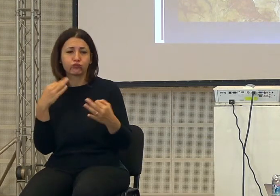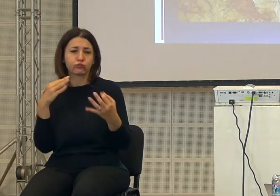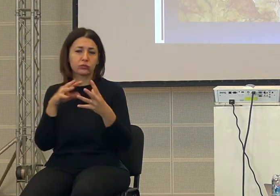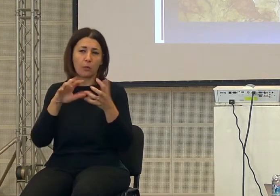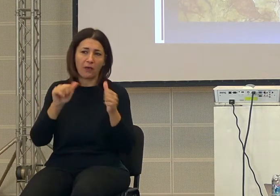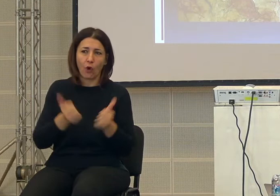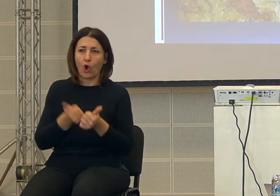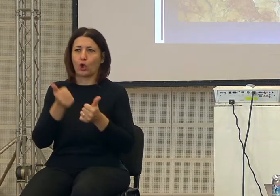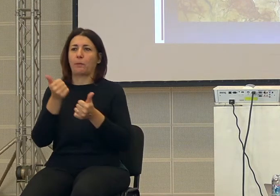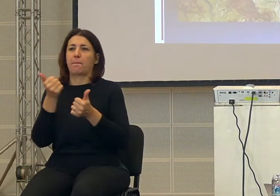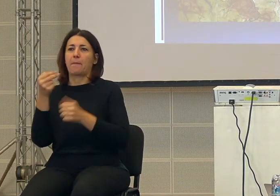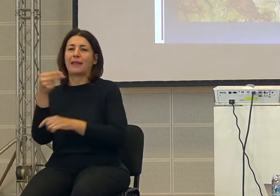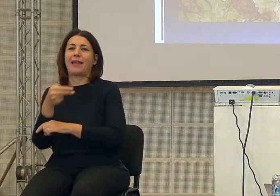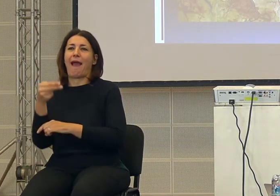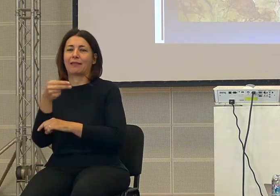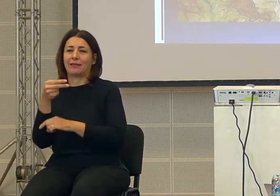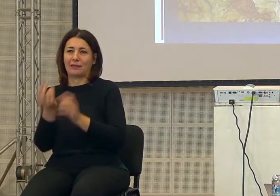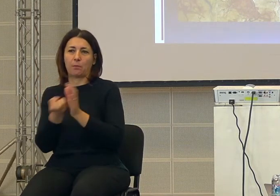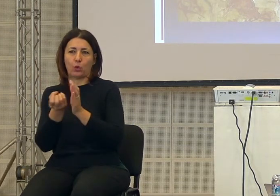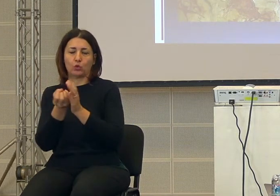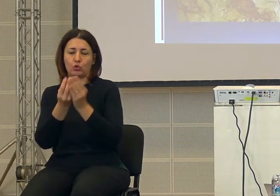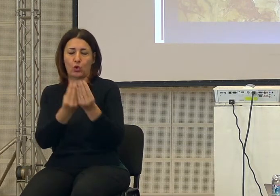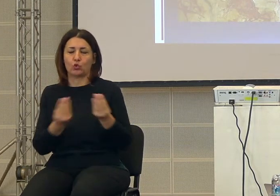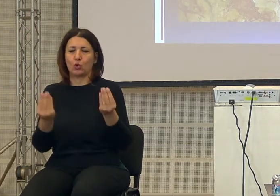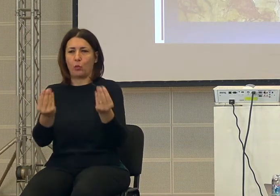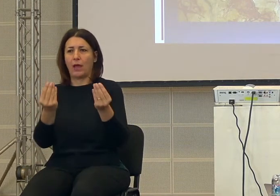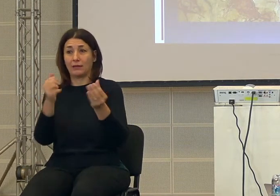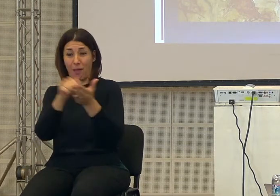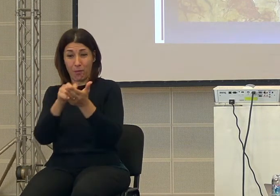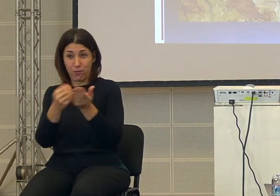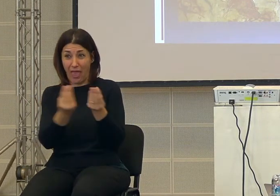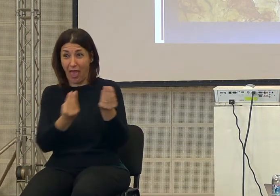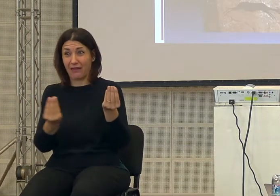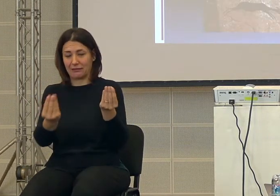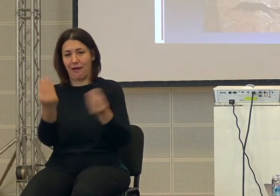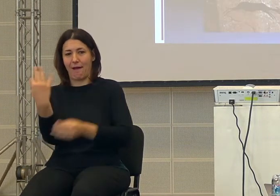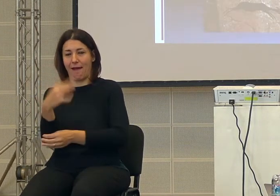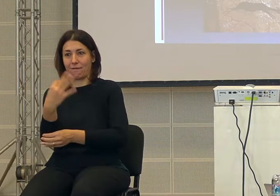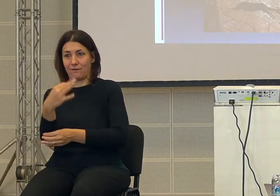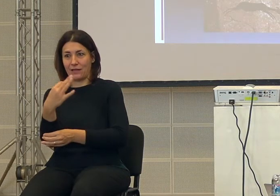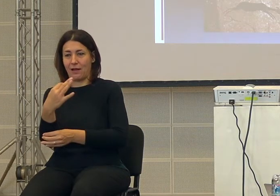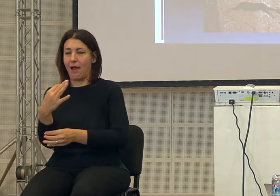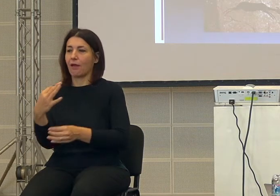perché Neandertal era in grado di produrre degli strumenti di pietra molto raffinati, però l'uomo,